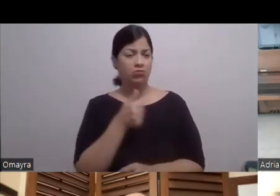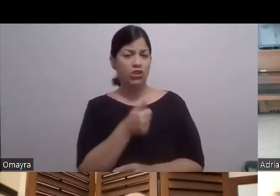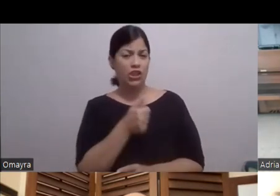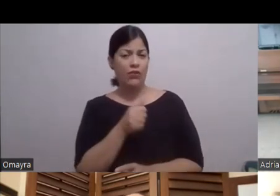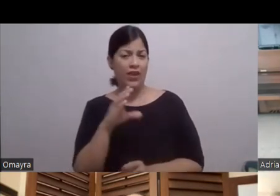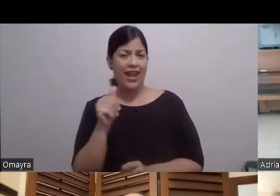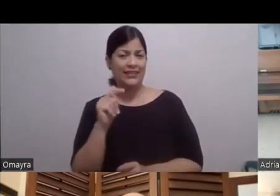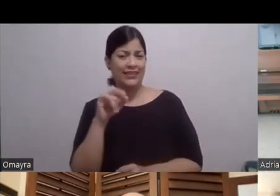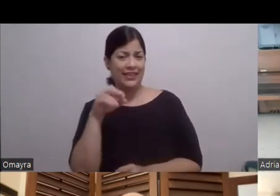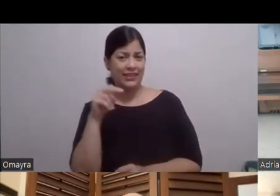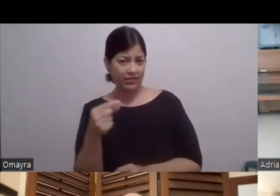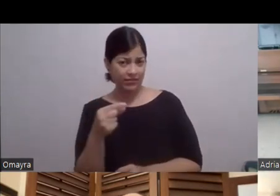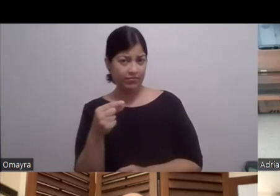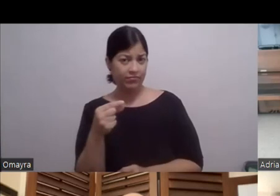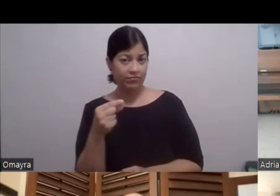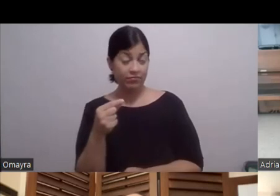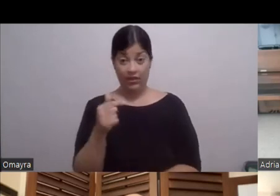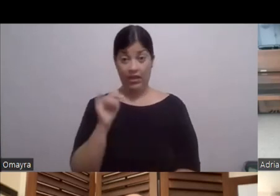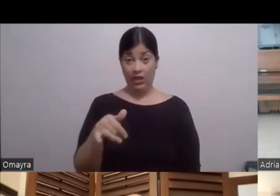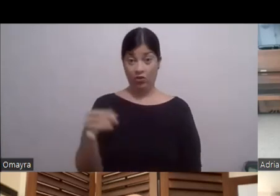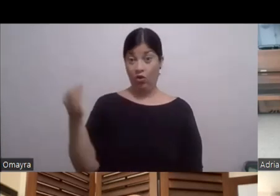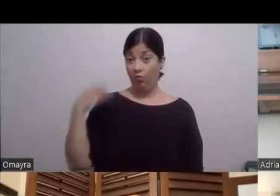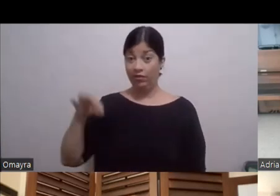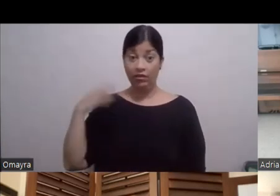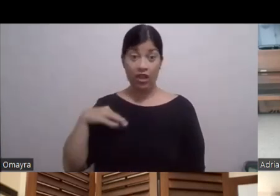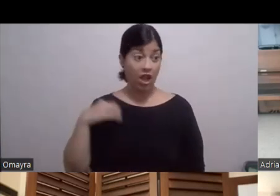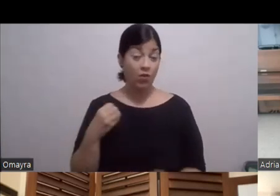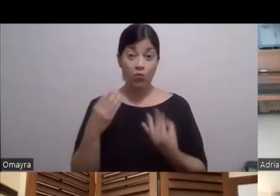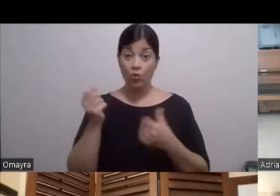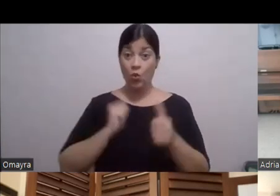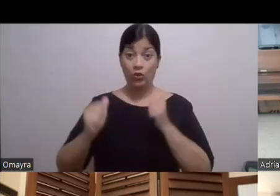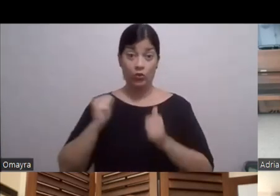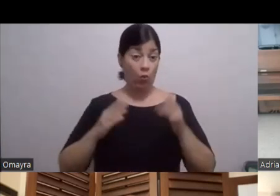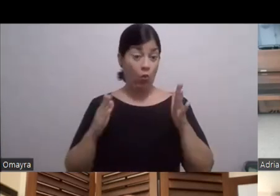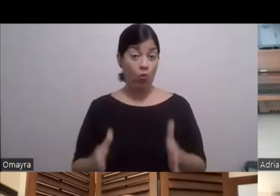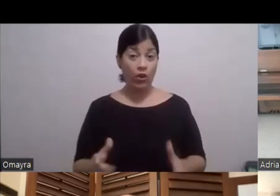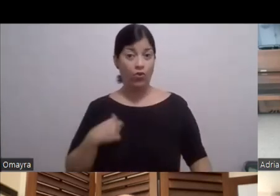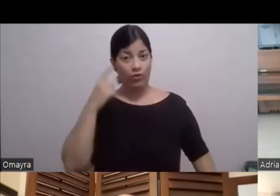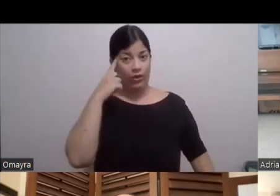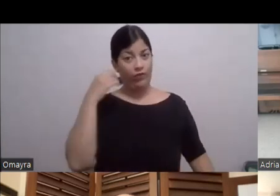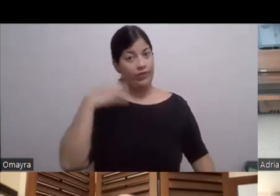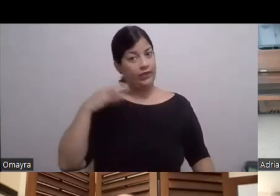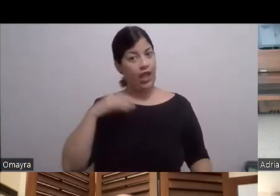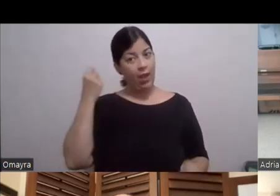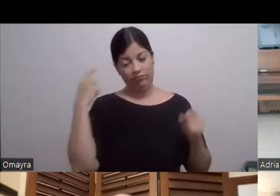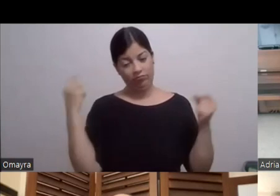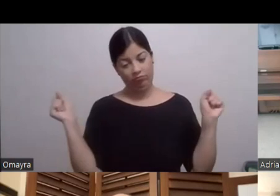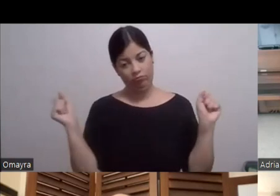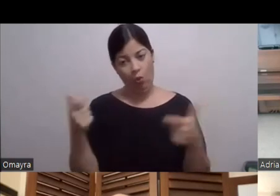que eso Nos ha dado una ventaja A muchos actores A todos los actores Yo diría Y a muchas otras personas Pero En el caso de Los soft tape